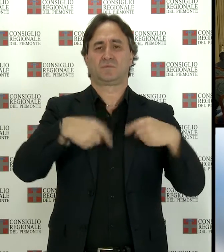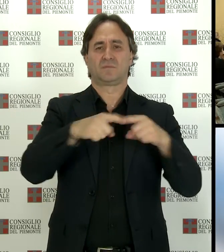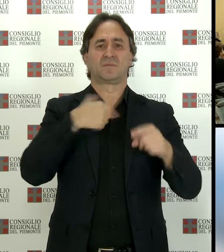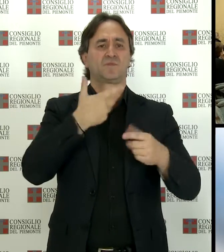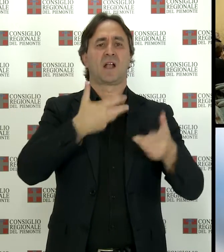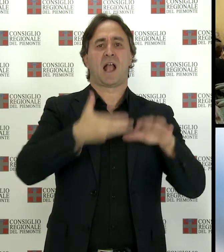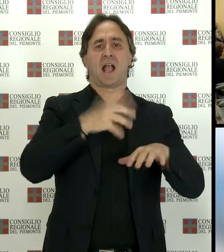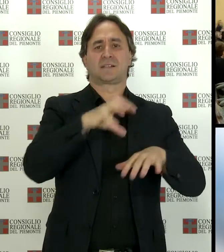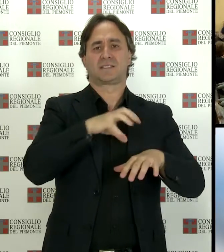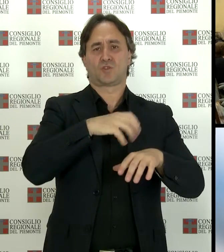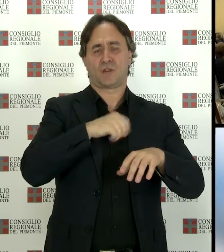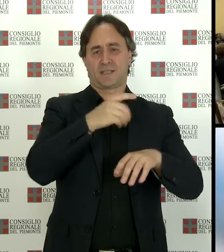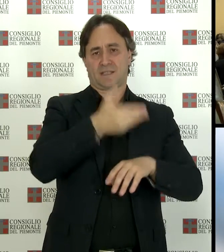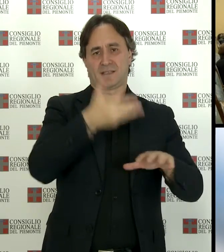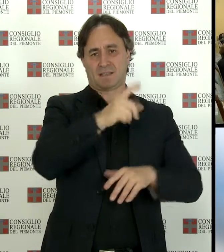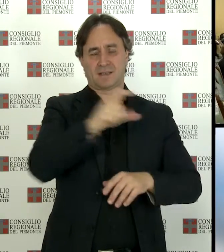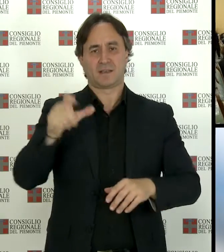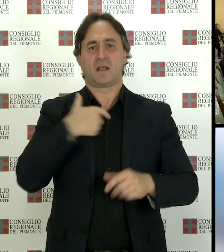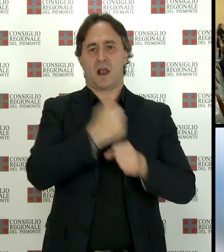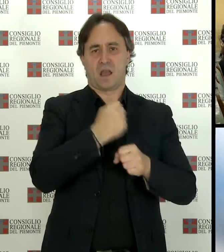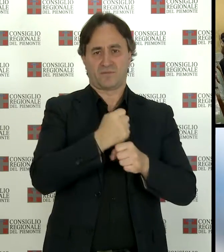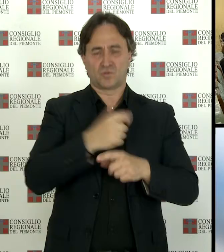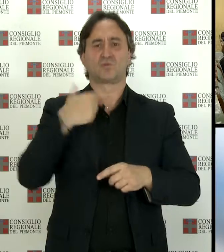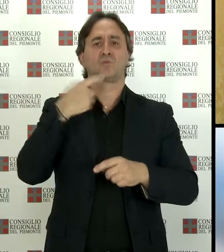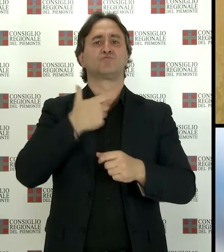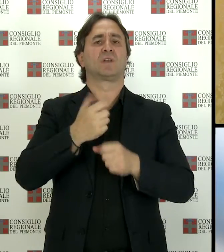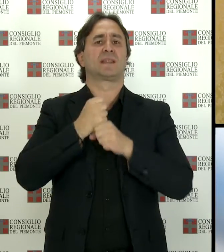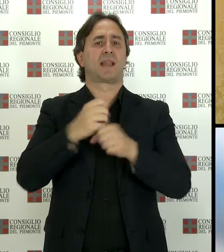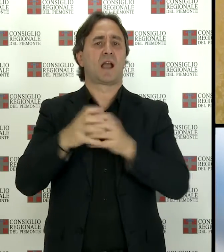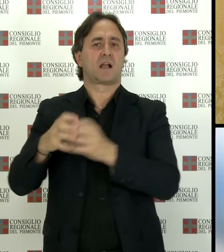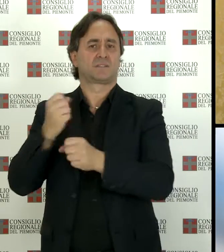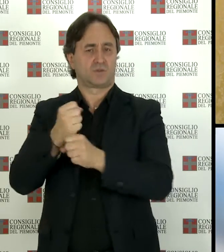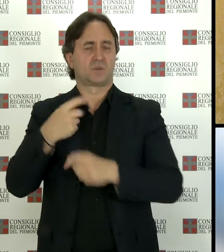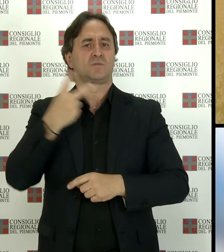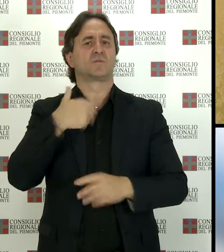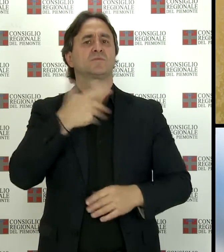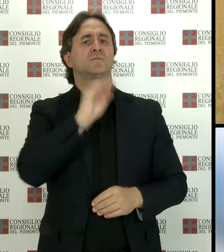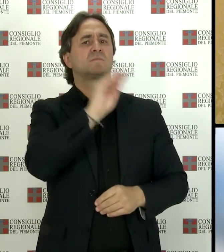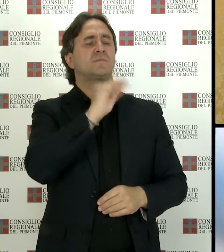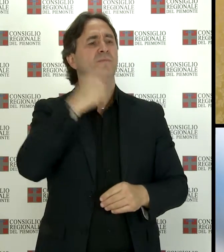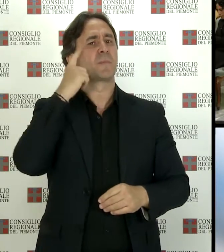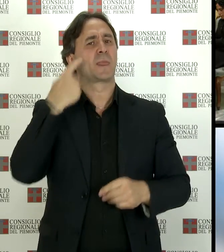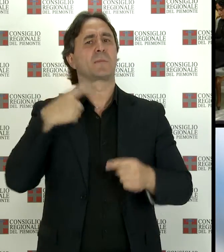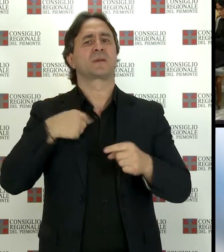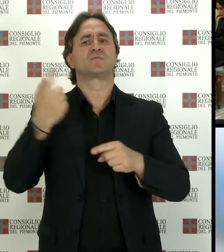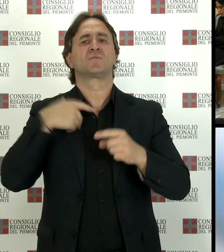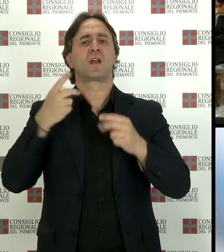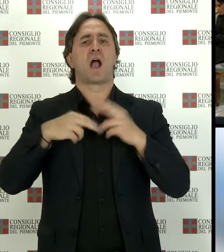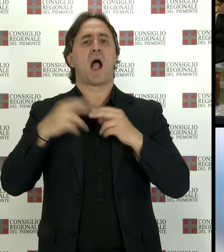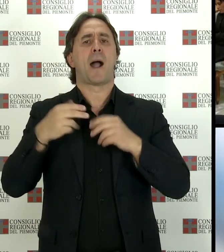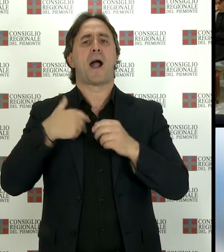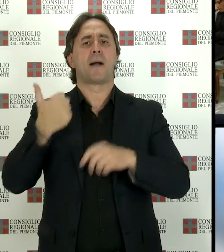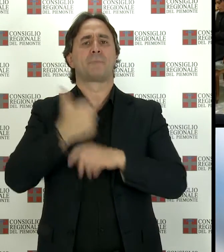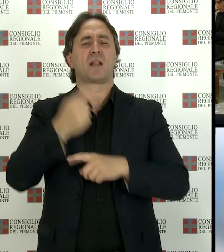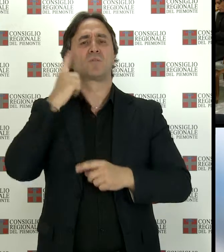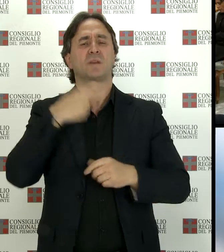al lavoro, ha inoltre ricevuto due delegazioni che hanno chiesto, rispettivamente, chiarimenti sui criteri di appalto delle mense del Presidio Giovanni